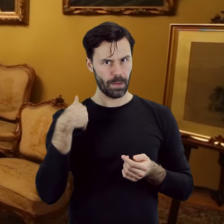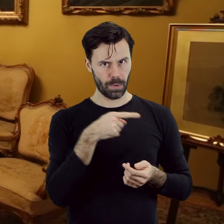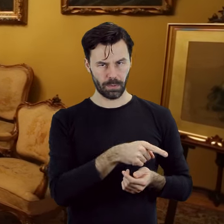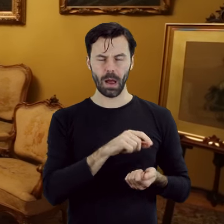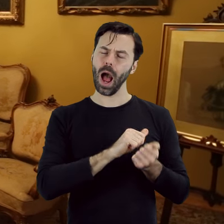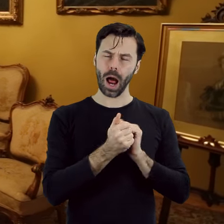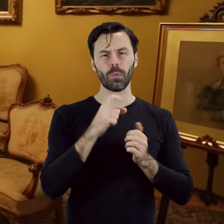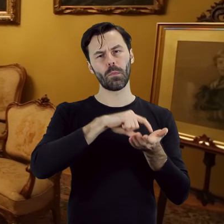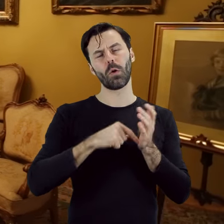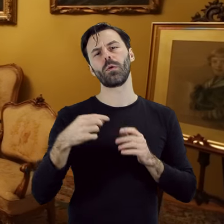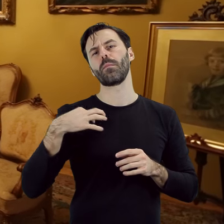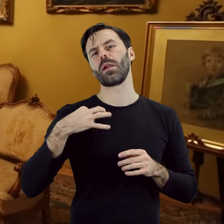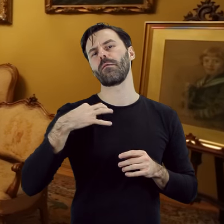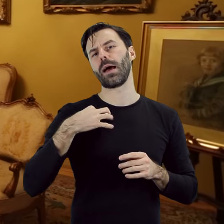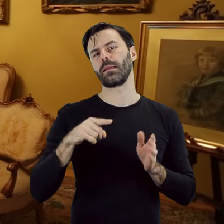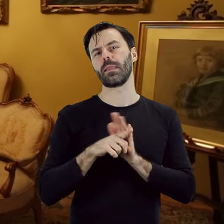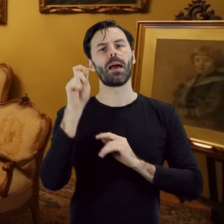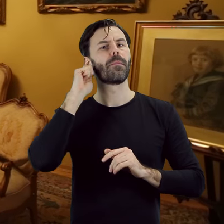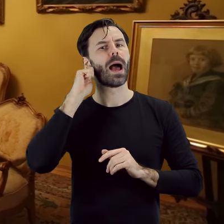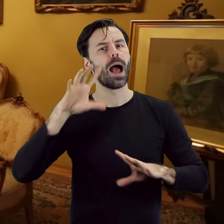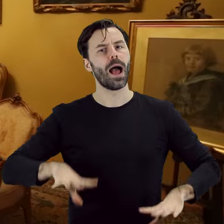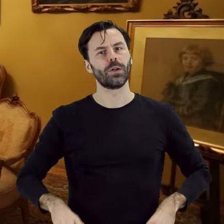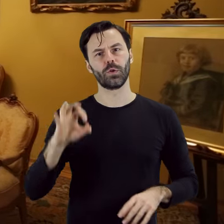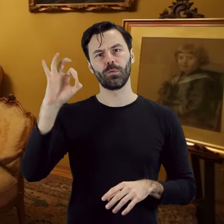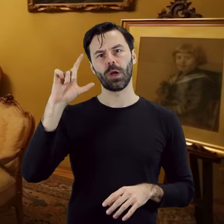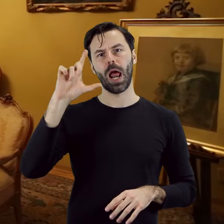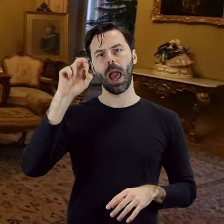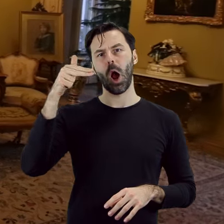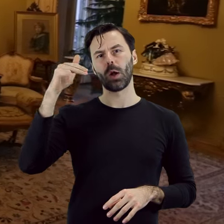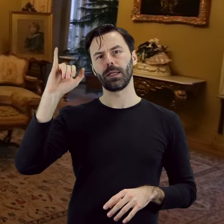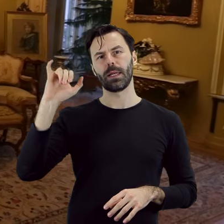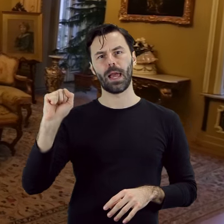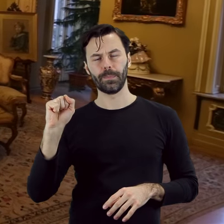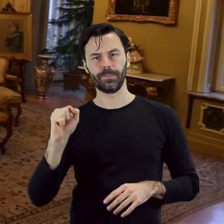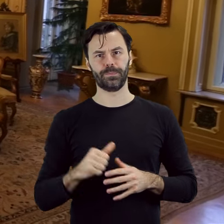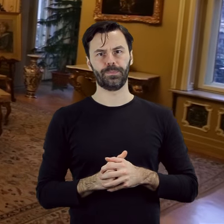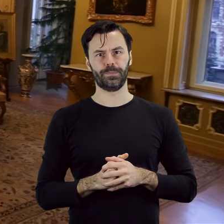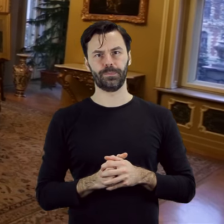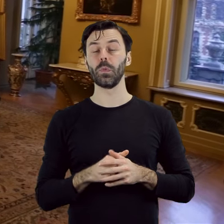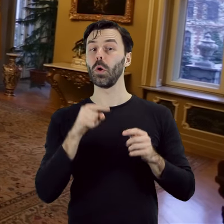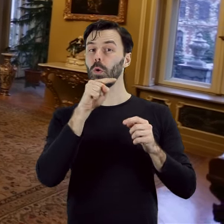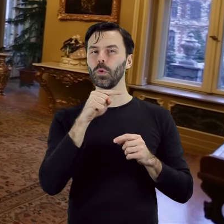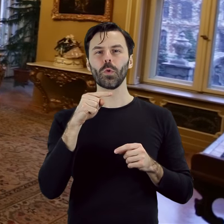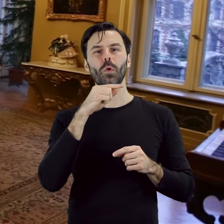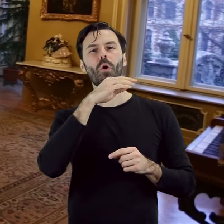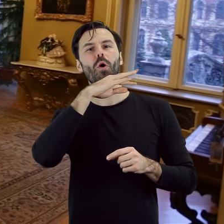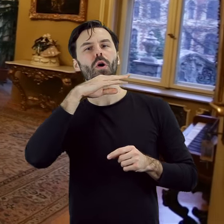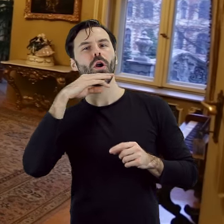prywatnego saloniku pani domu, Leoni Poznańskiej. Dominuje w nim subtelna, delikatna kolorystyka,